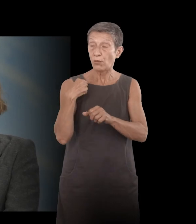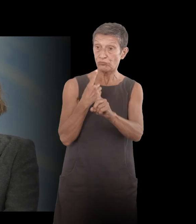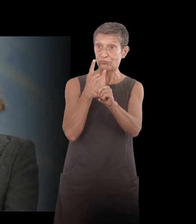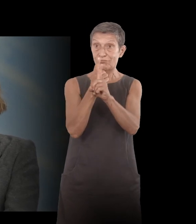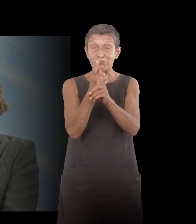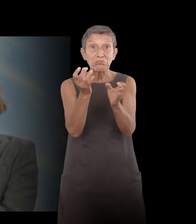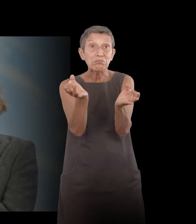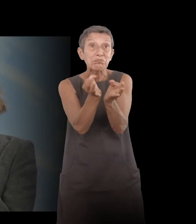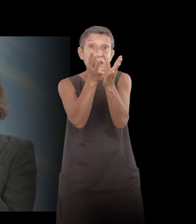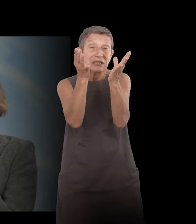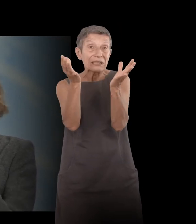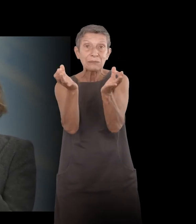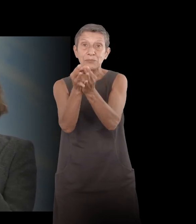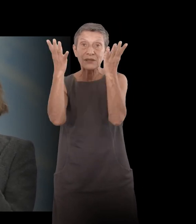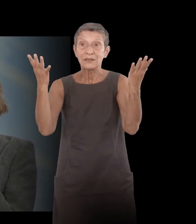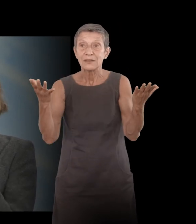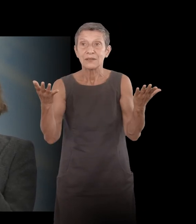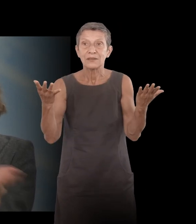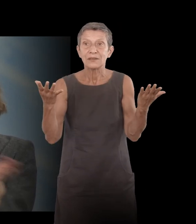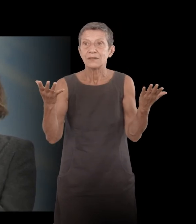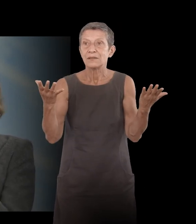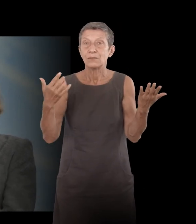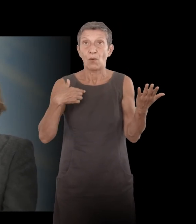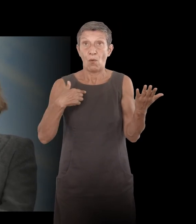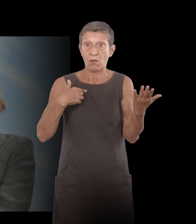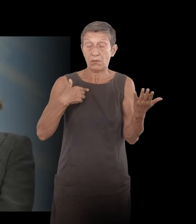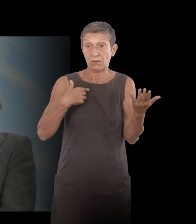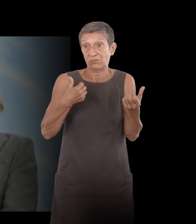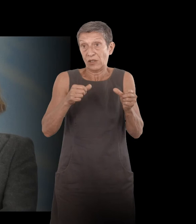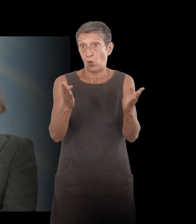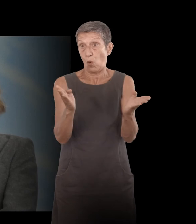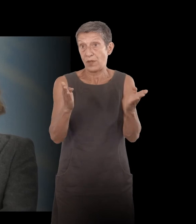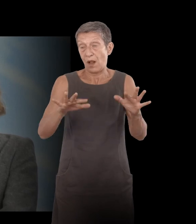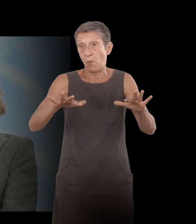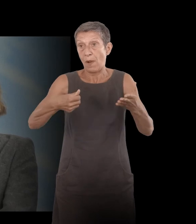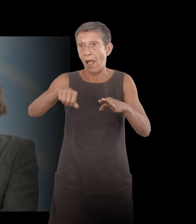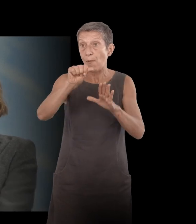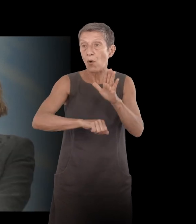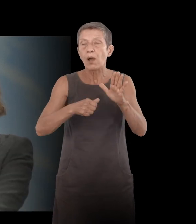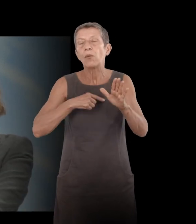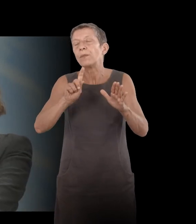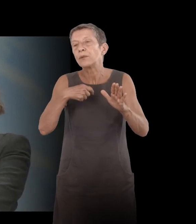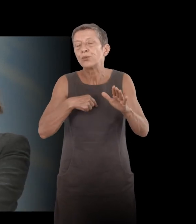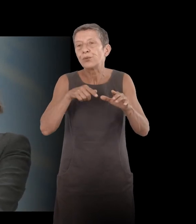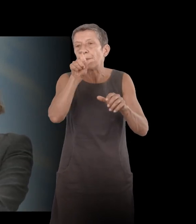Alors ça peut être sur, voilà, je suis resté à l'hôpital presque un mois, donc oui, je voyais les mêmes personnes régulièrement, mais par exemple, voilà, si on est hospitalisé